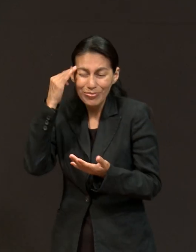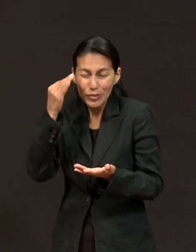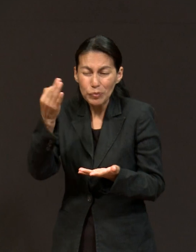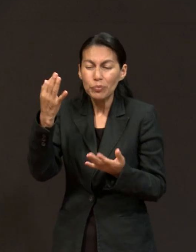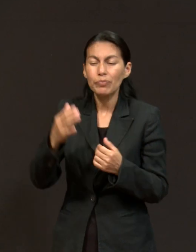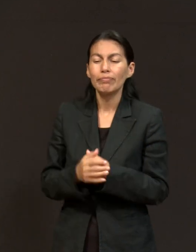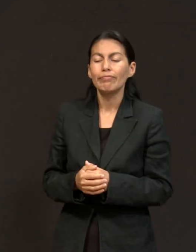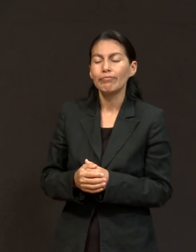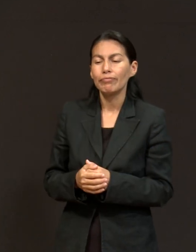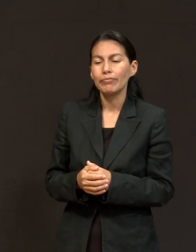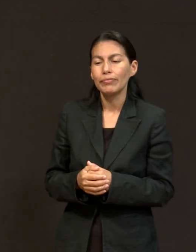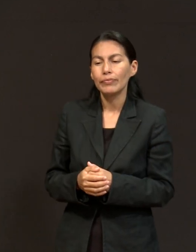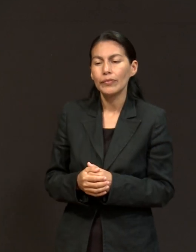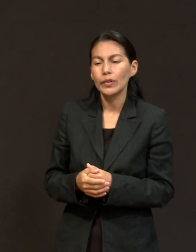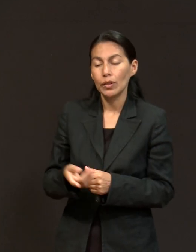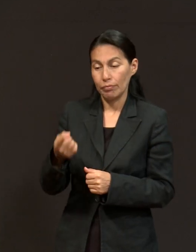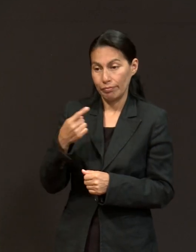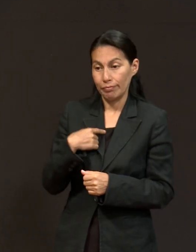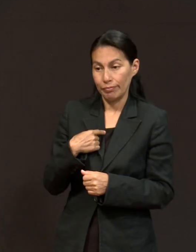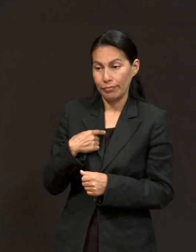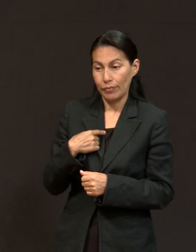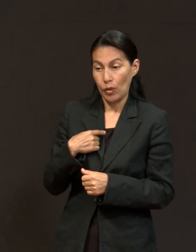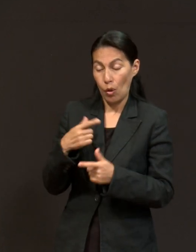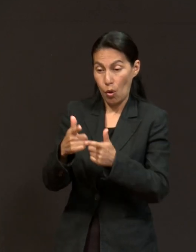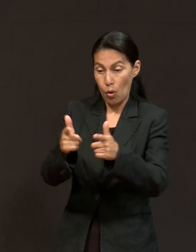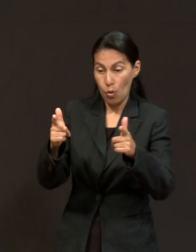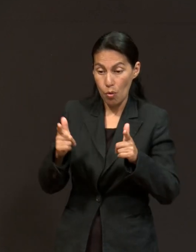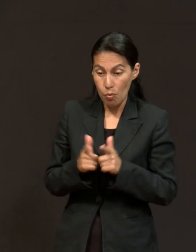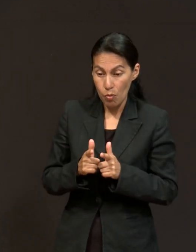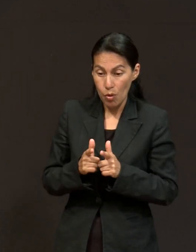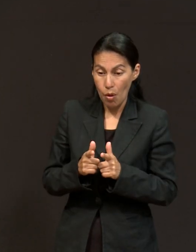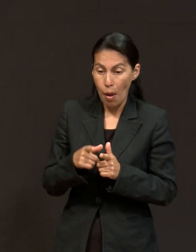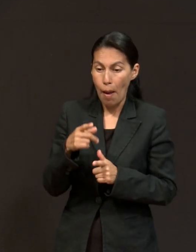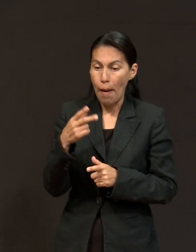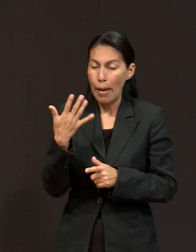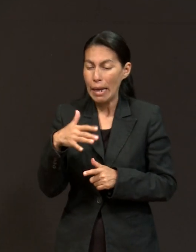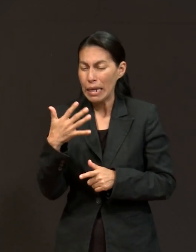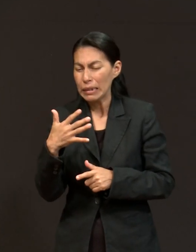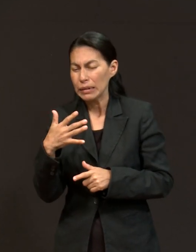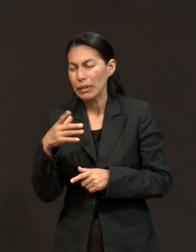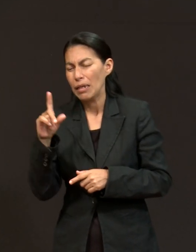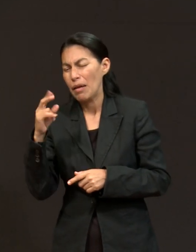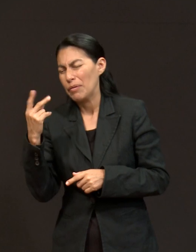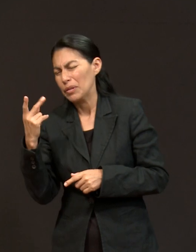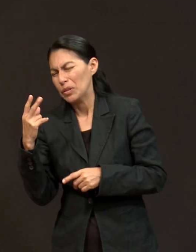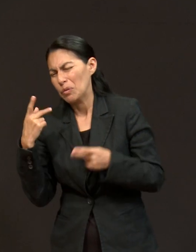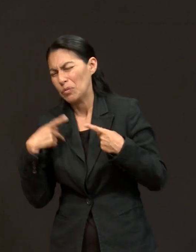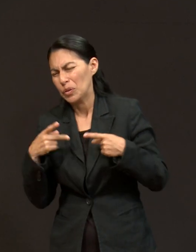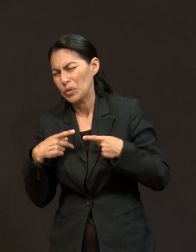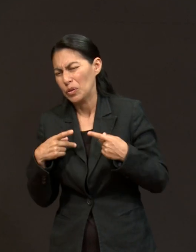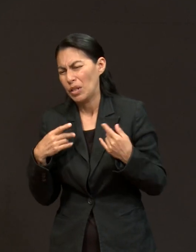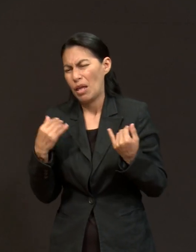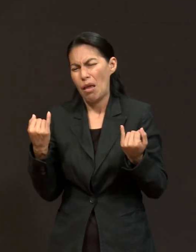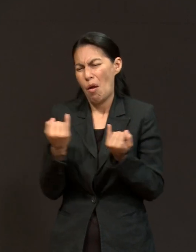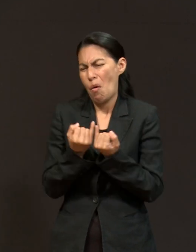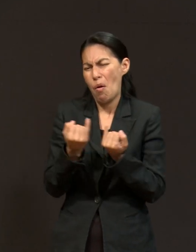yo tenía cargo alrededor de un grupo de 15 a 25 muchachos, que también tenían los mismos sueños que yo,